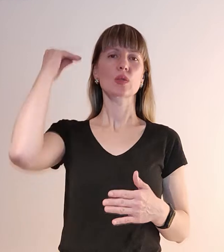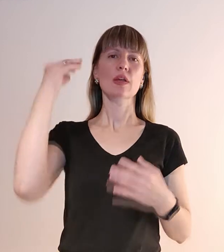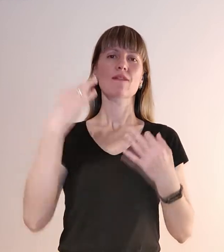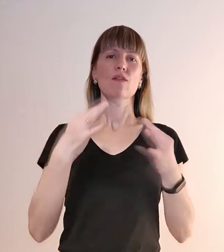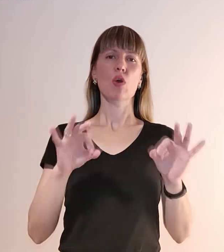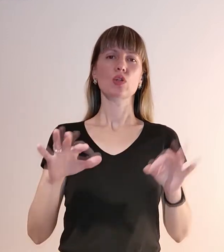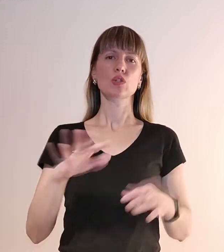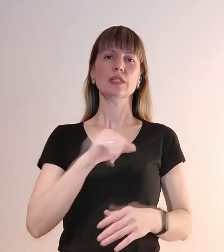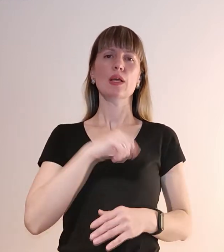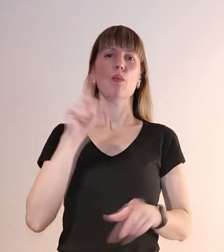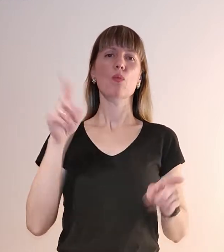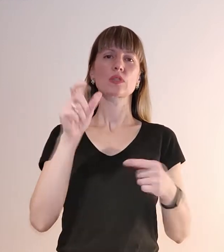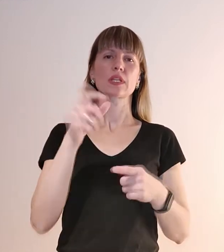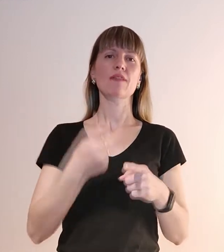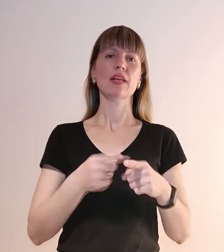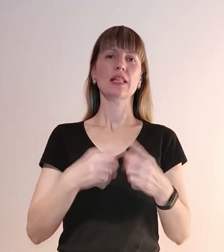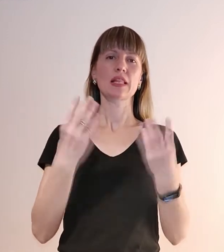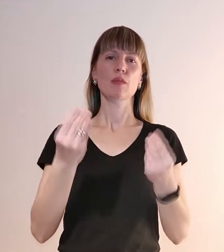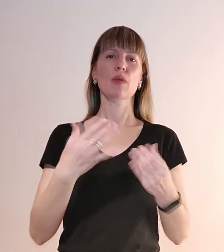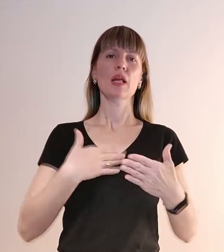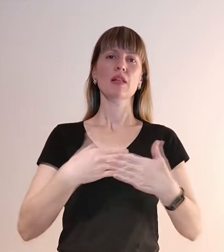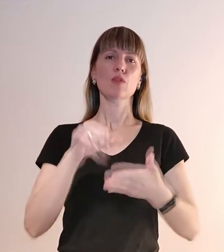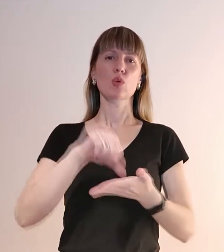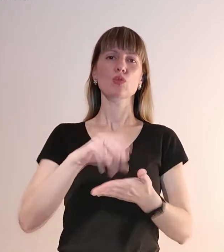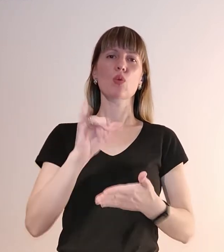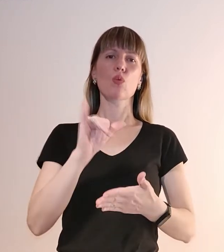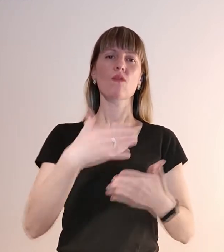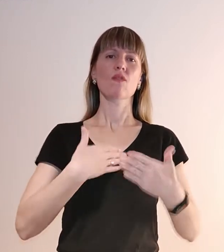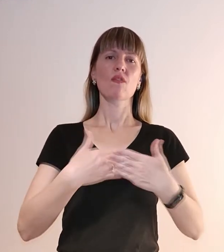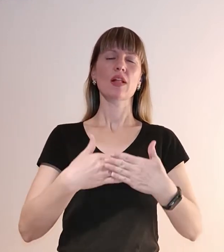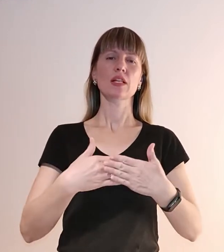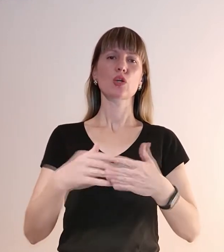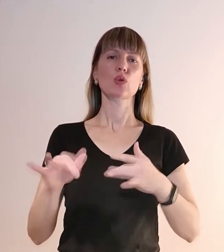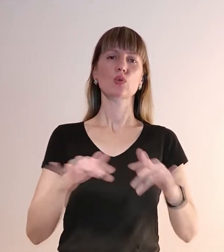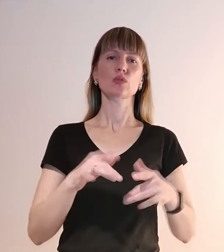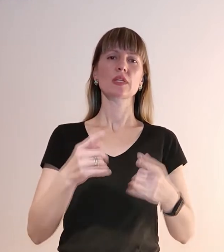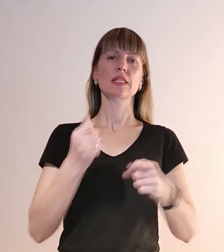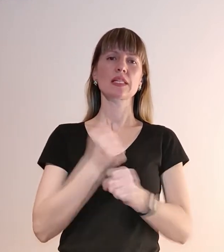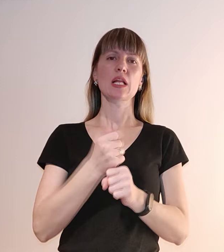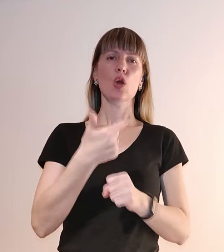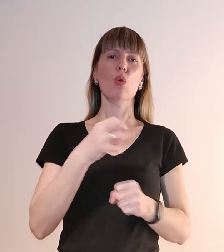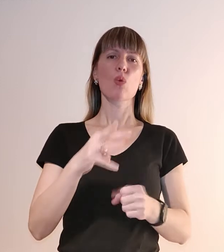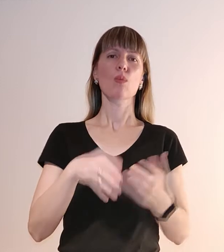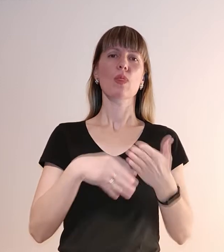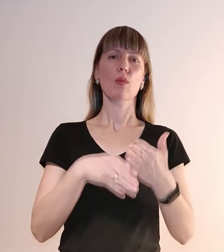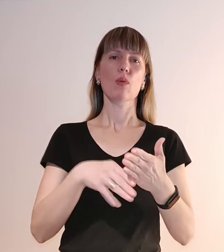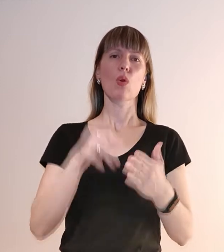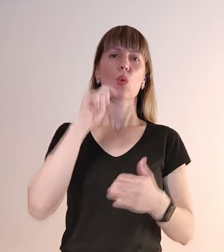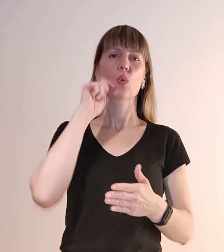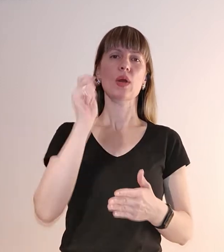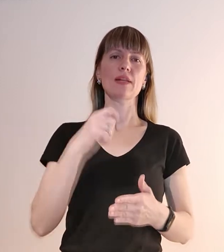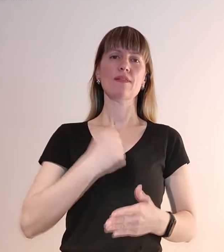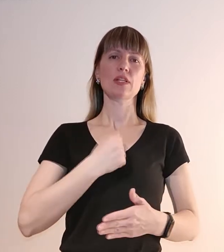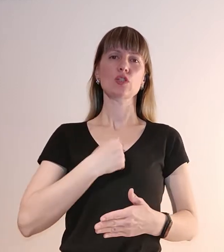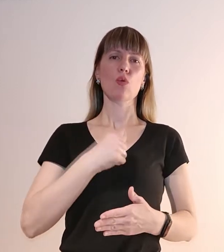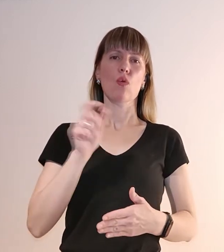Сам музикант у ці дні бере активну участь у волонтерському русі. Організовує гуманітарну допомогу українським військовослужбовцям.